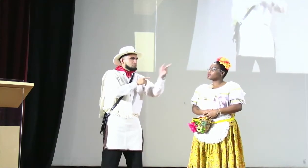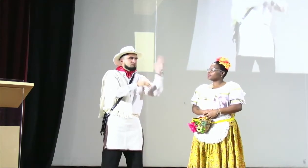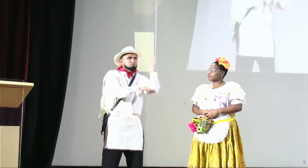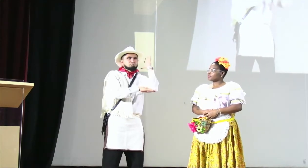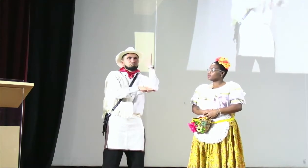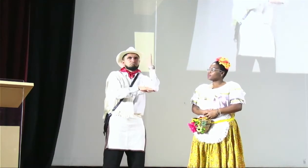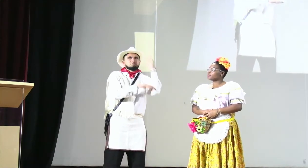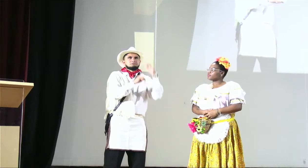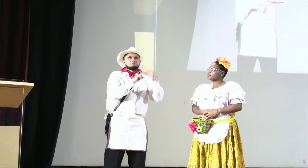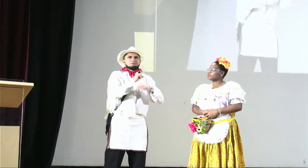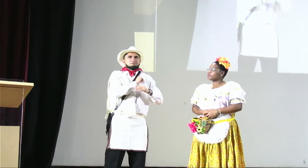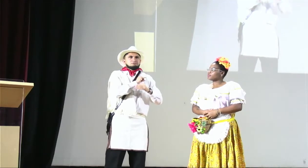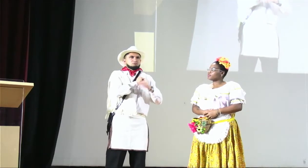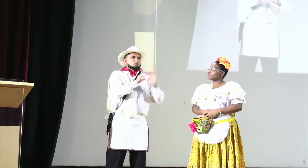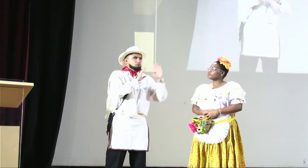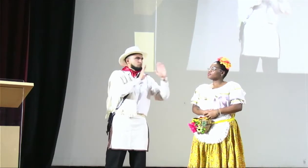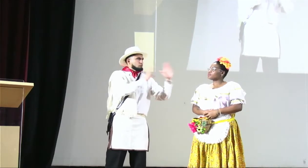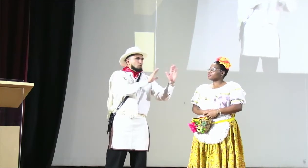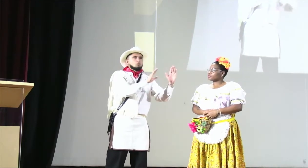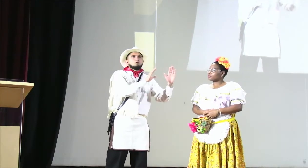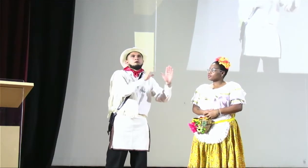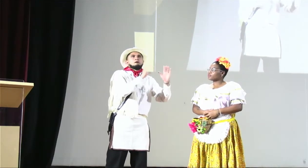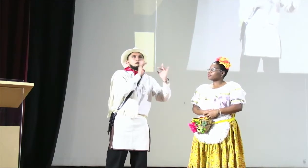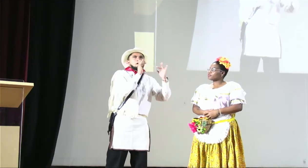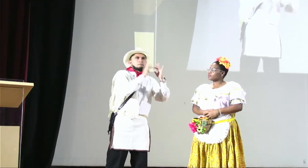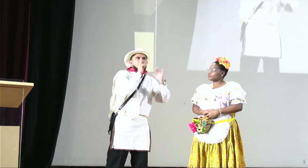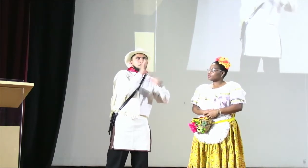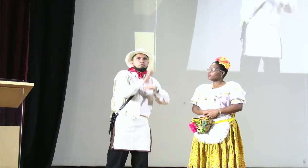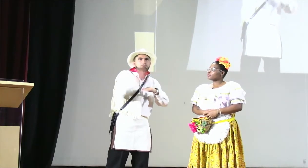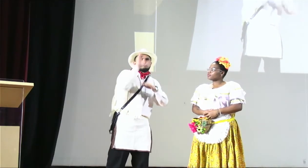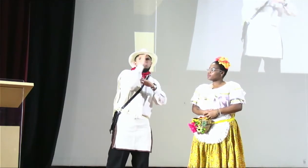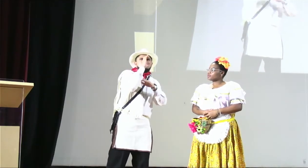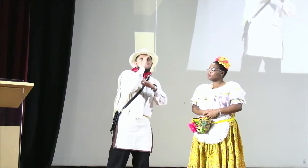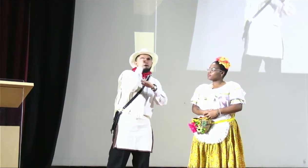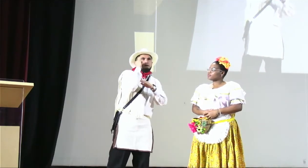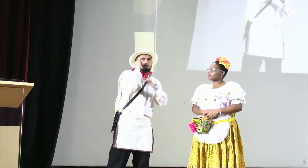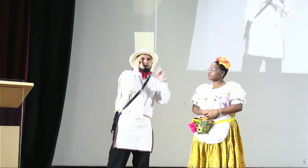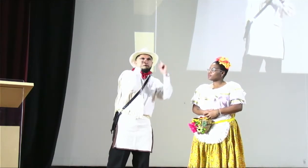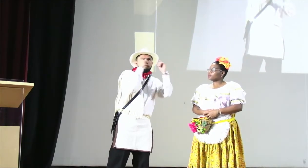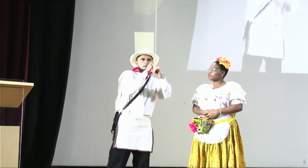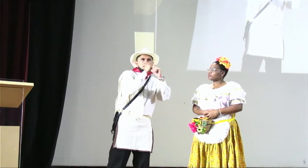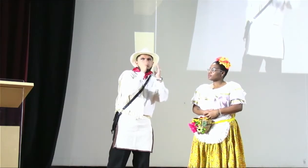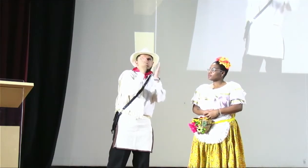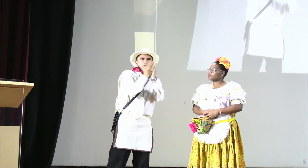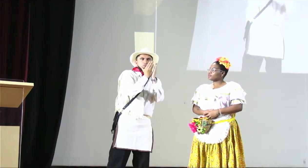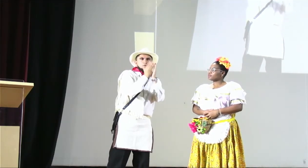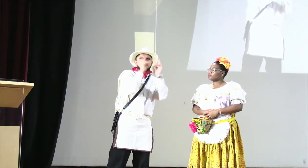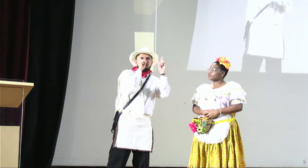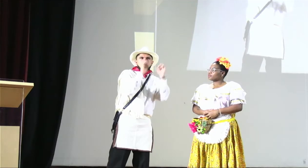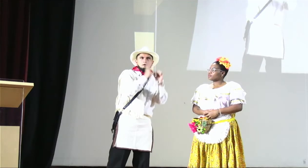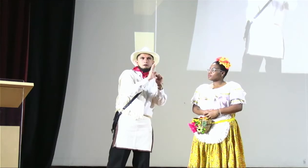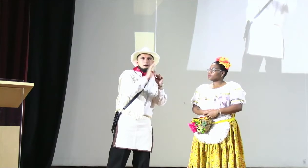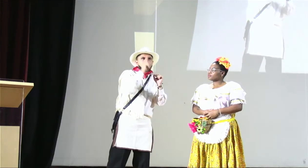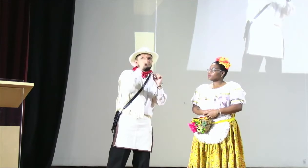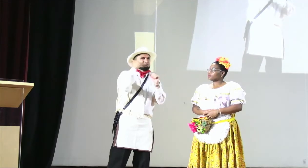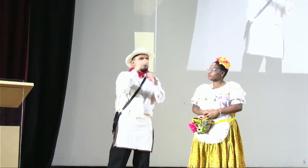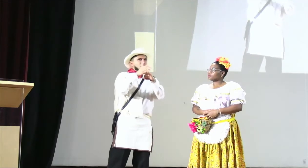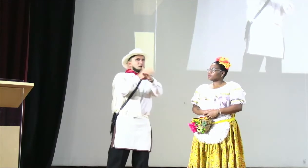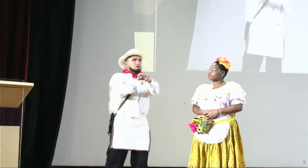hacer al finalizar el panel. Y podrán hacerlo sobre el INSOR, lo que ustedes vieron acerca del